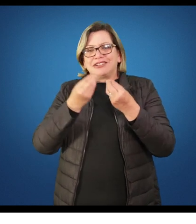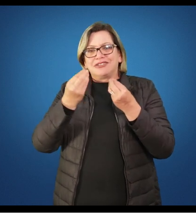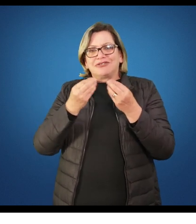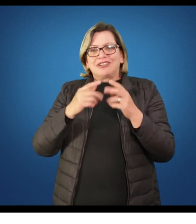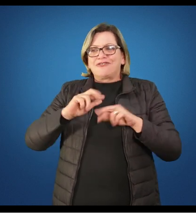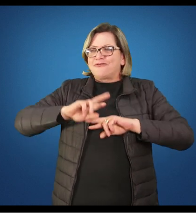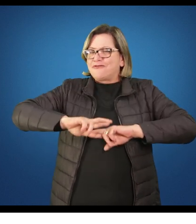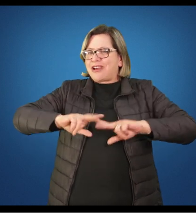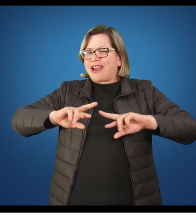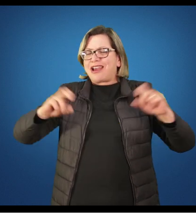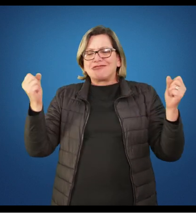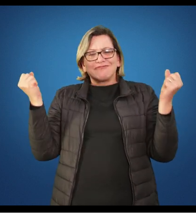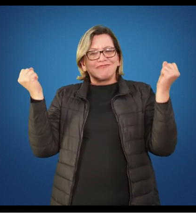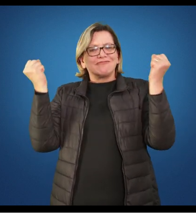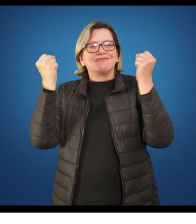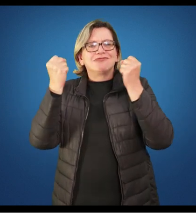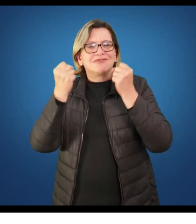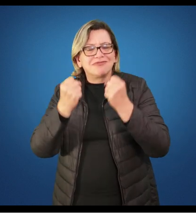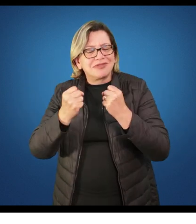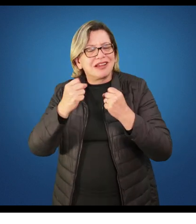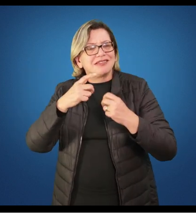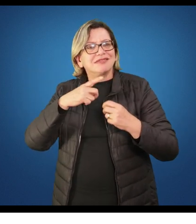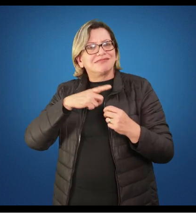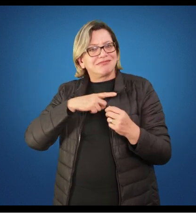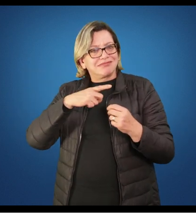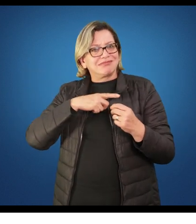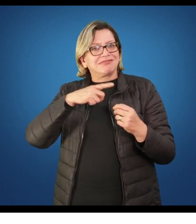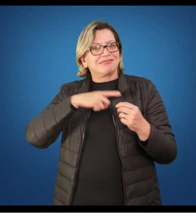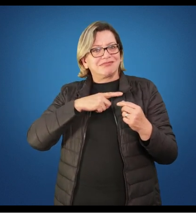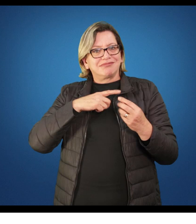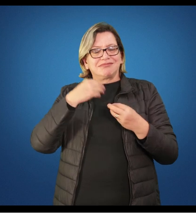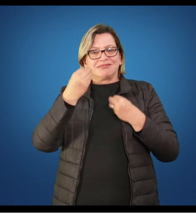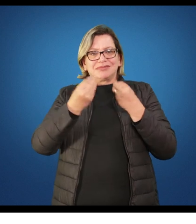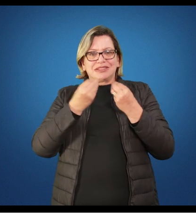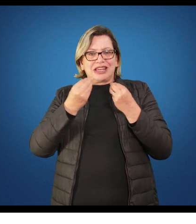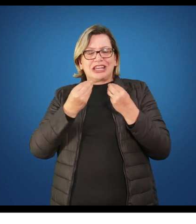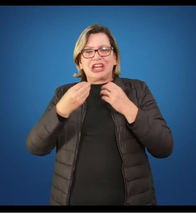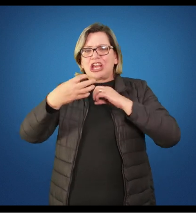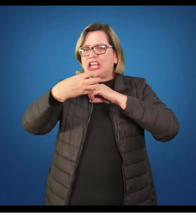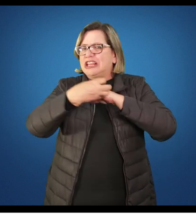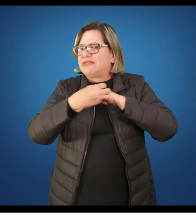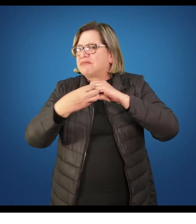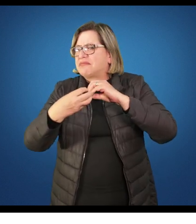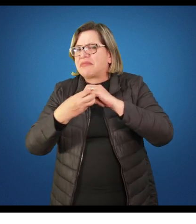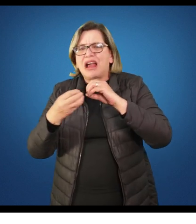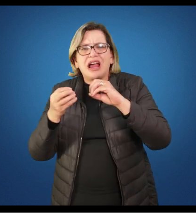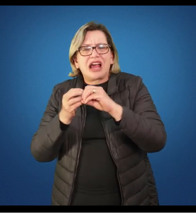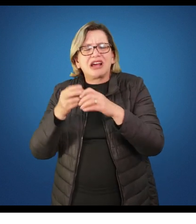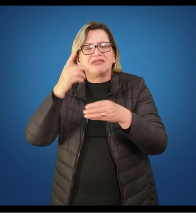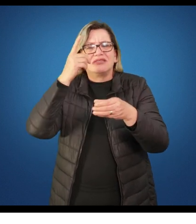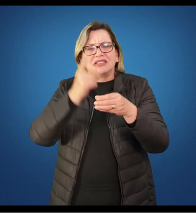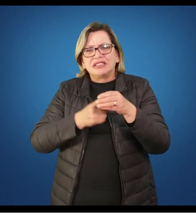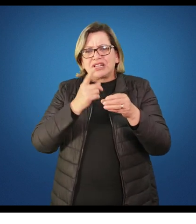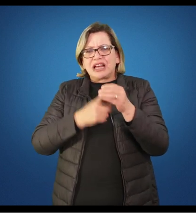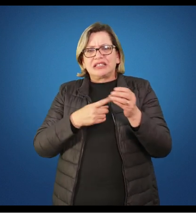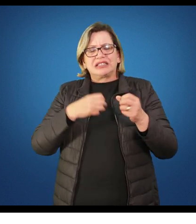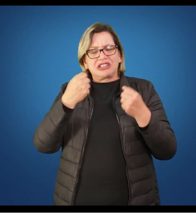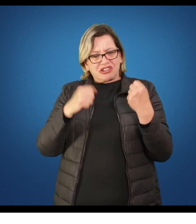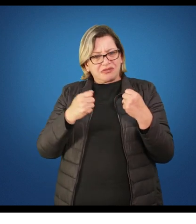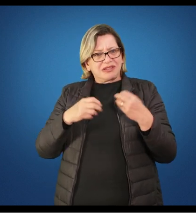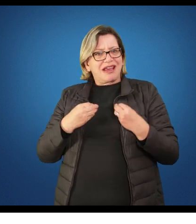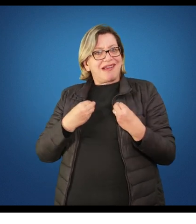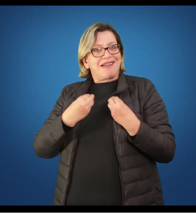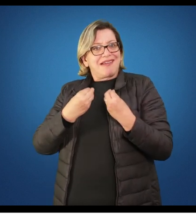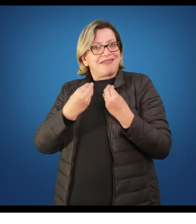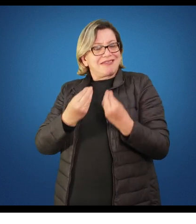para as diversas possibilidades que existem de acesso aí em bairros, em cidades, em municípios e que a gente tem que levar